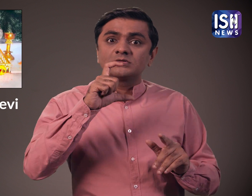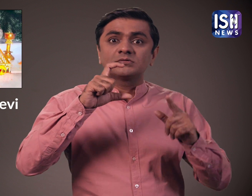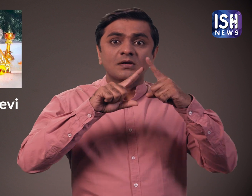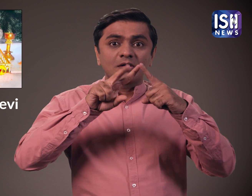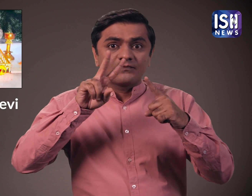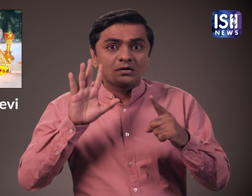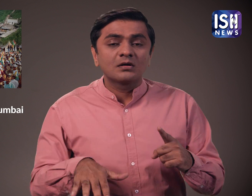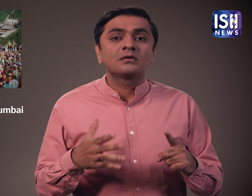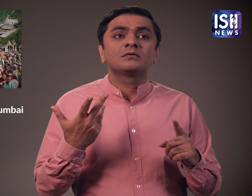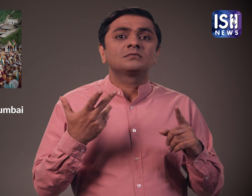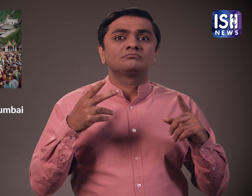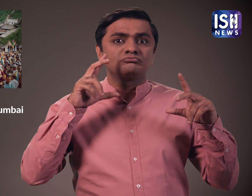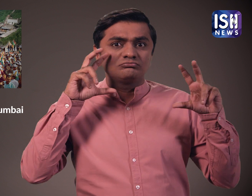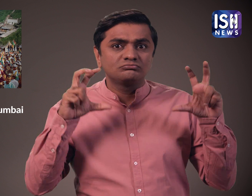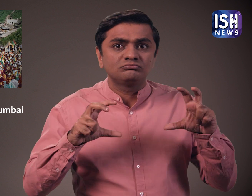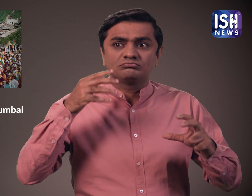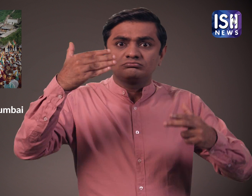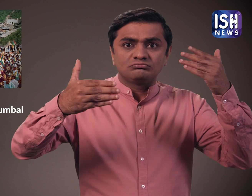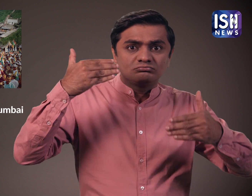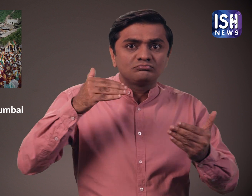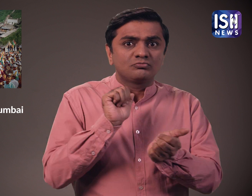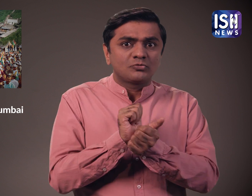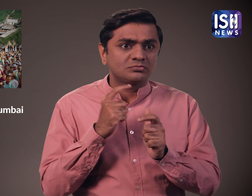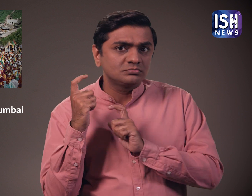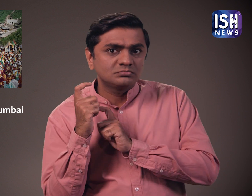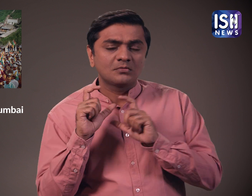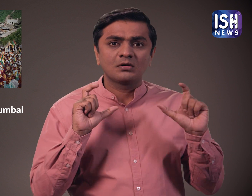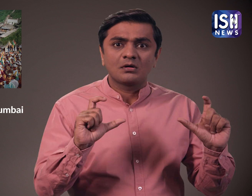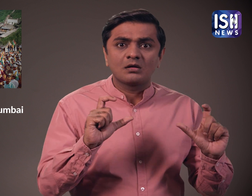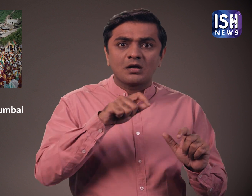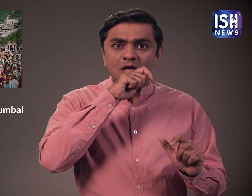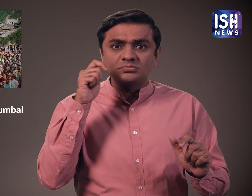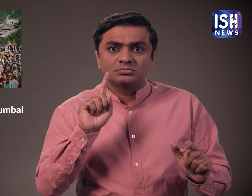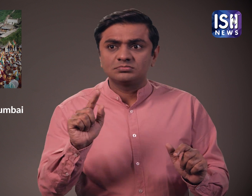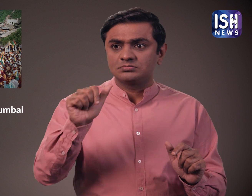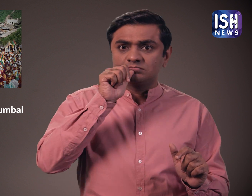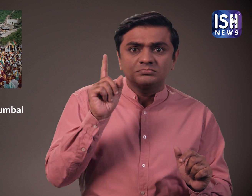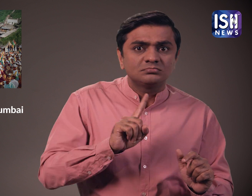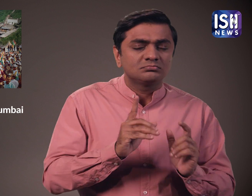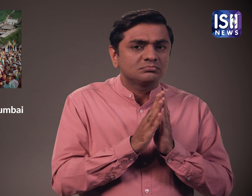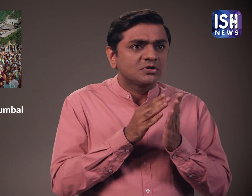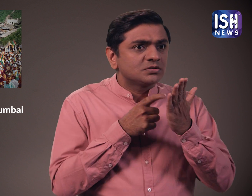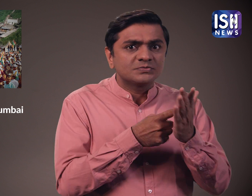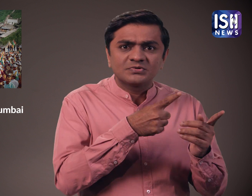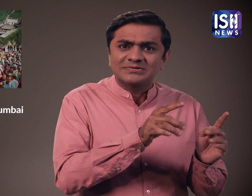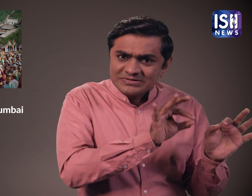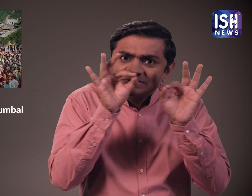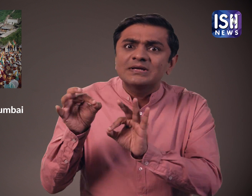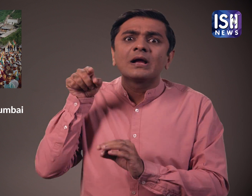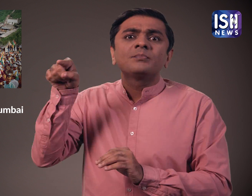सुरक्षा। पुलिस यह सूनिस्चित करती है कि मासाहरी भोजन और शराब का सेवन ना क्या जाए। हमें यहां भी ऐसे ही प्रोटोकॉल की जरुवत